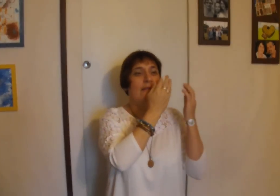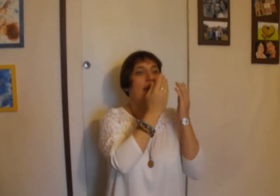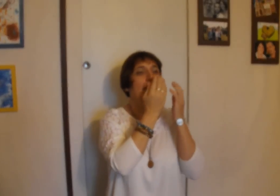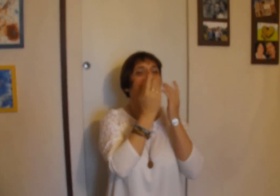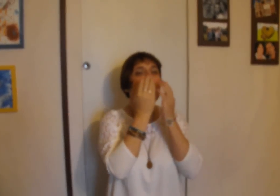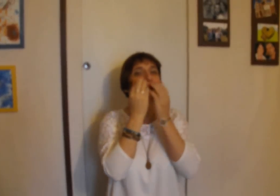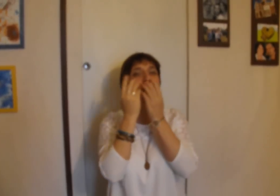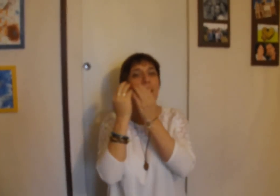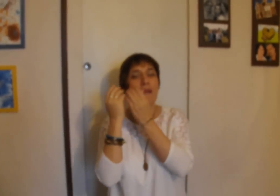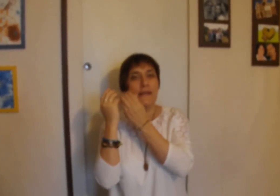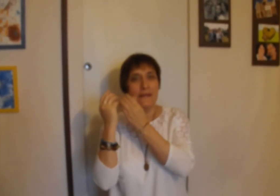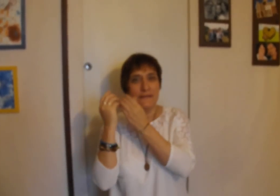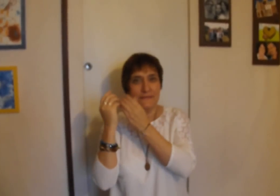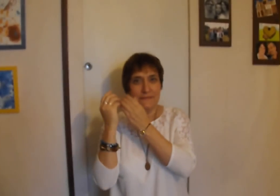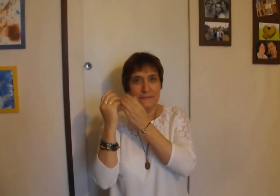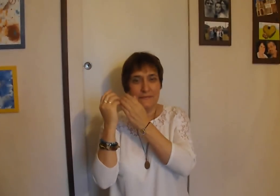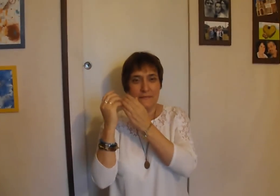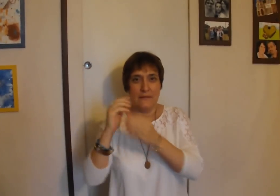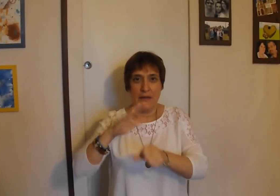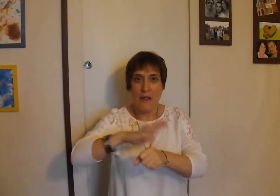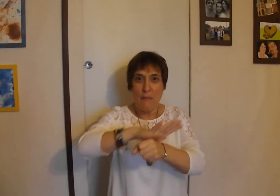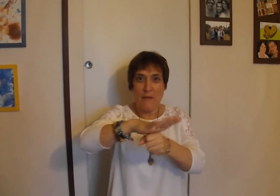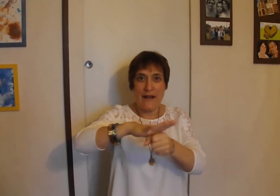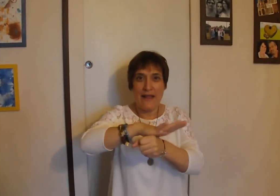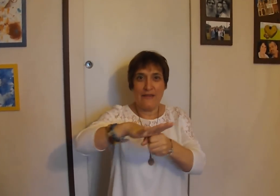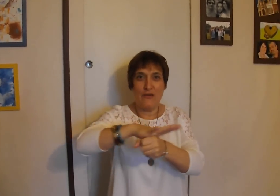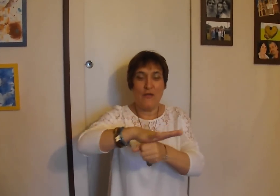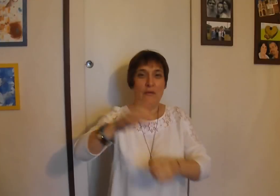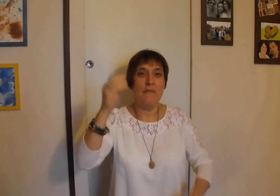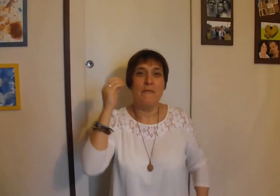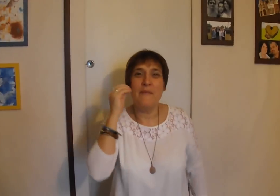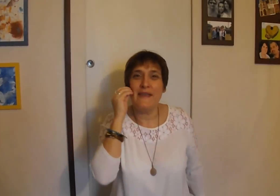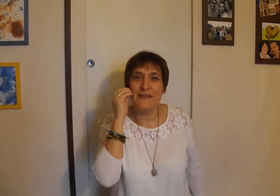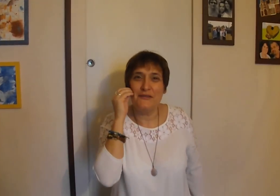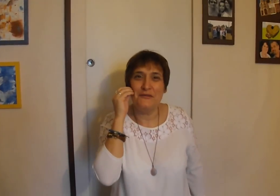d'anniversaire. Plein de bisous.